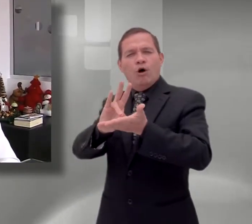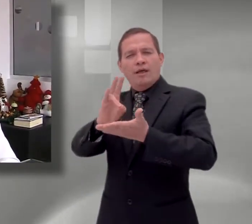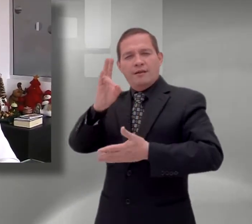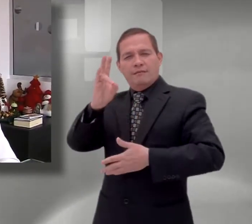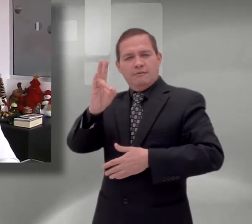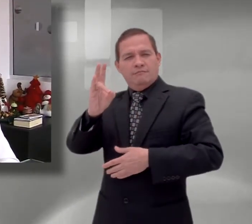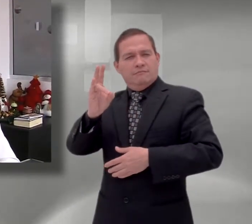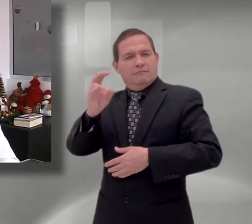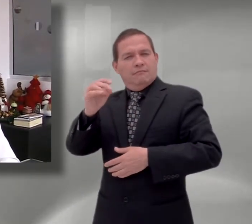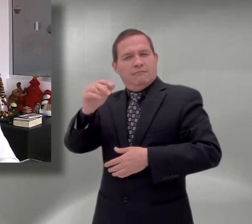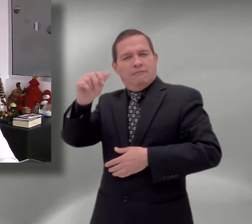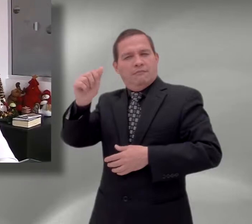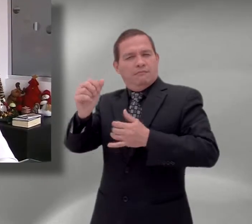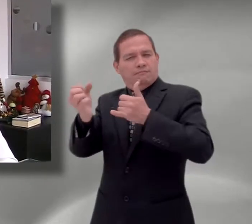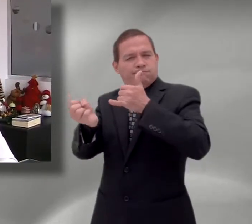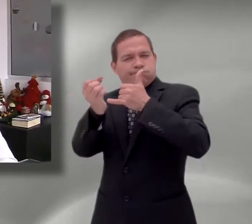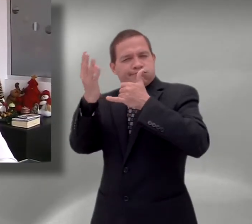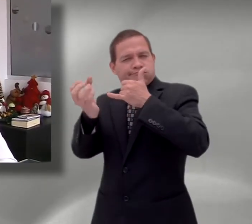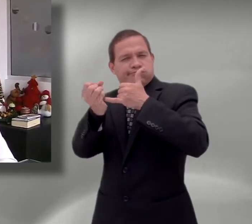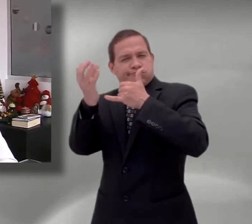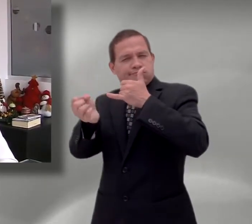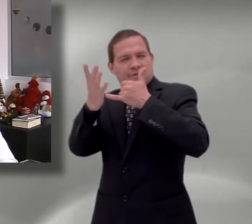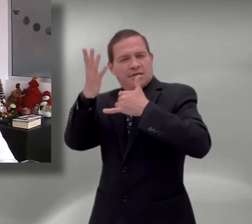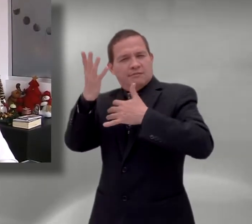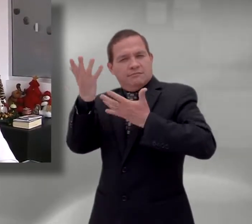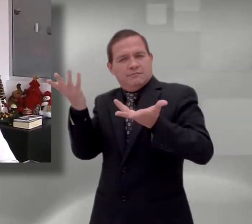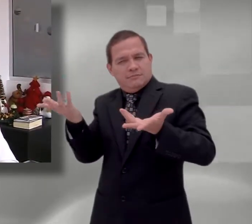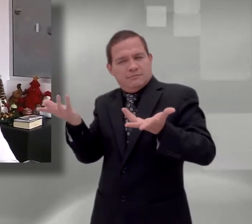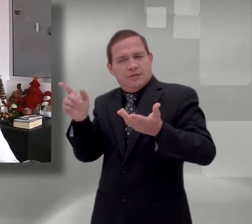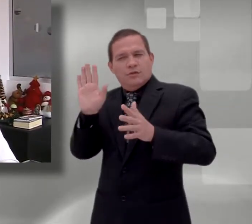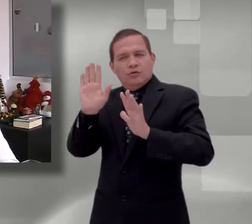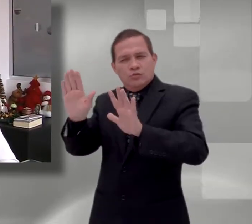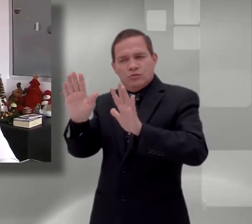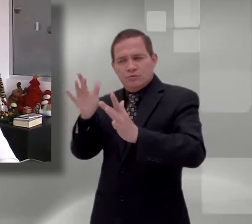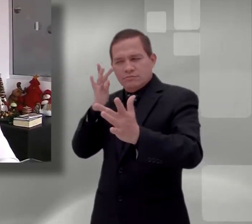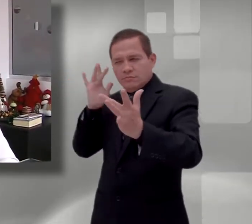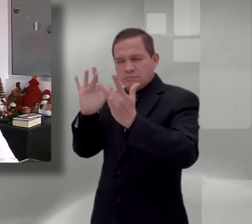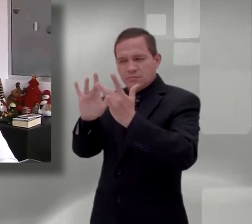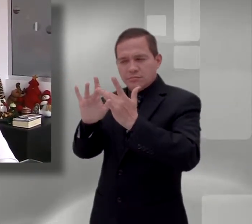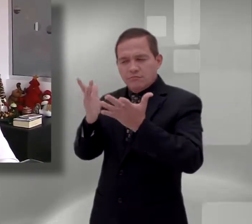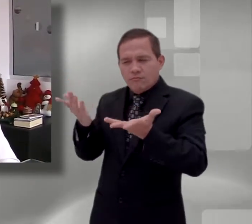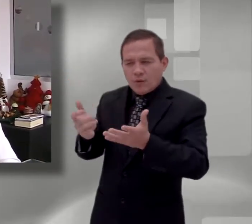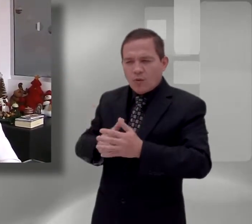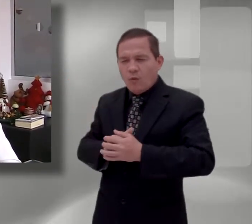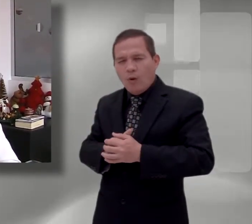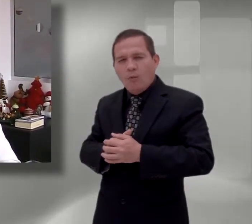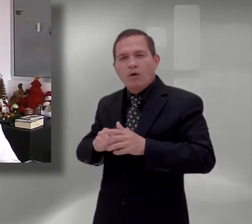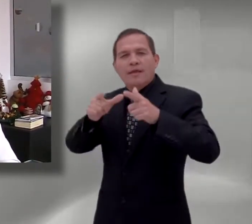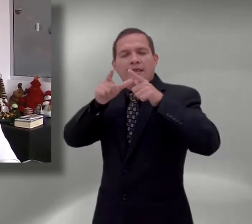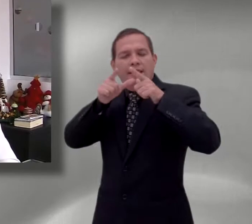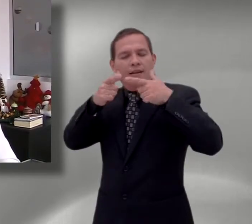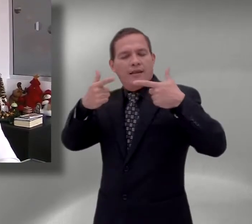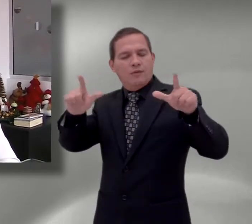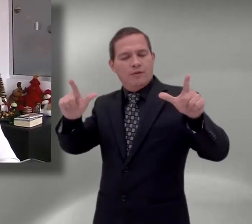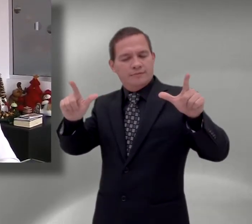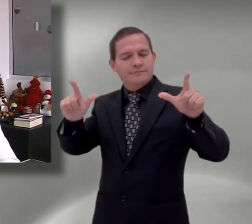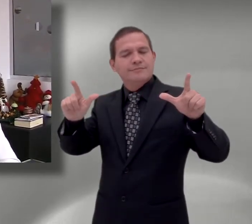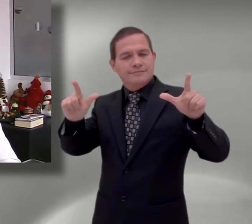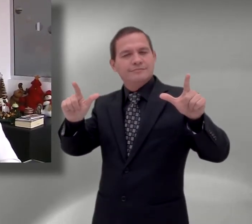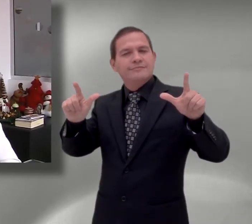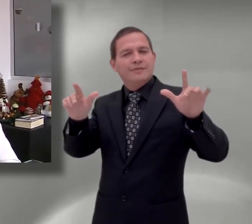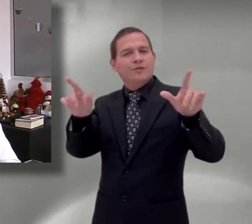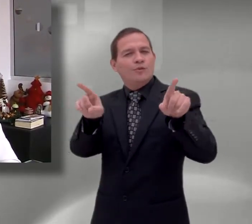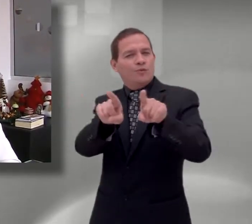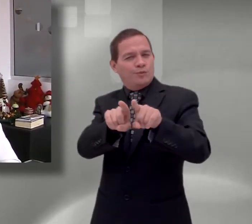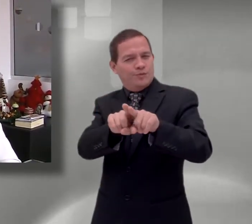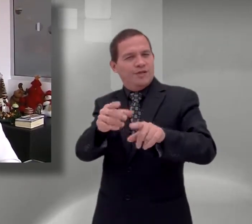es supremamente importante para nosotros y verlo desde el punto de vista del lenguaje como tal pues cobra